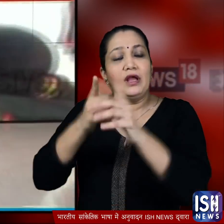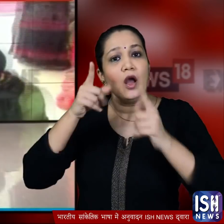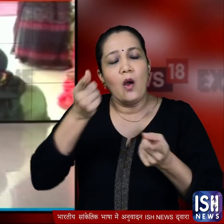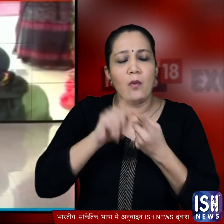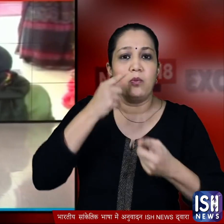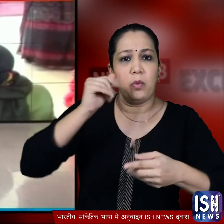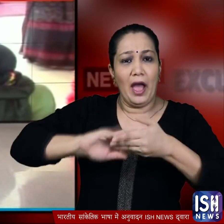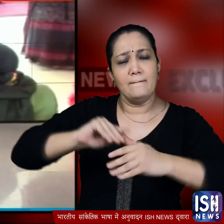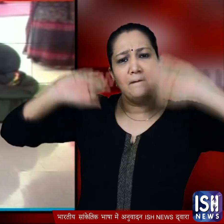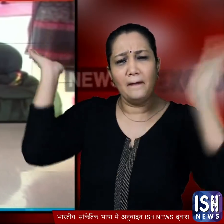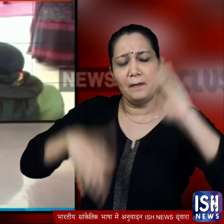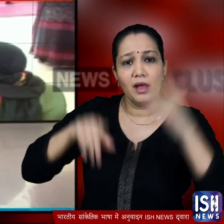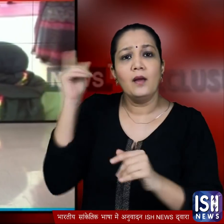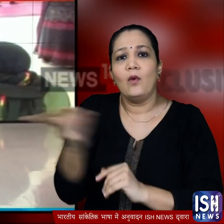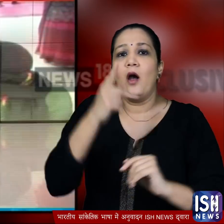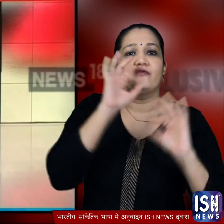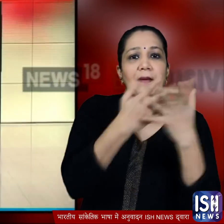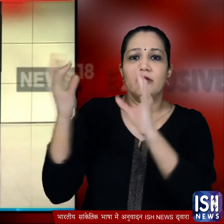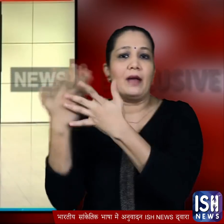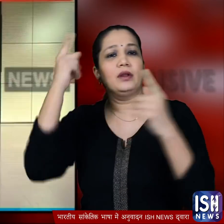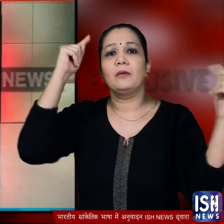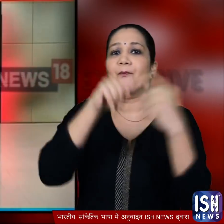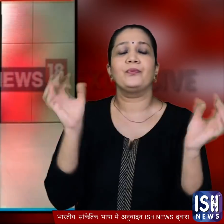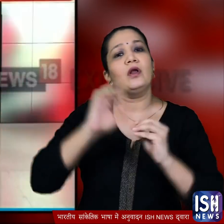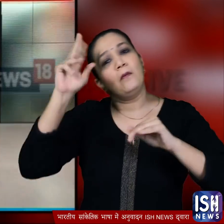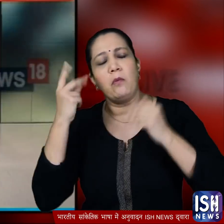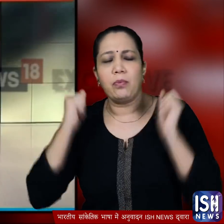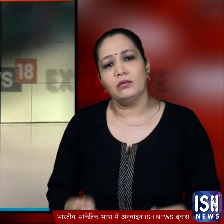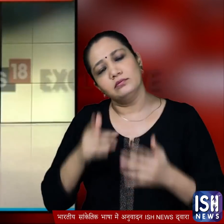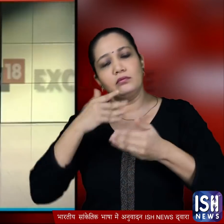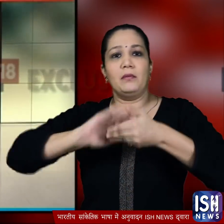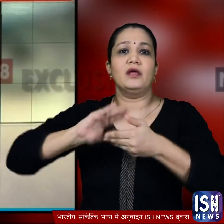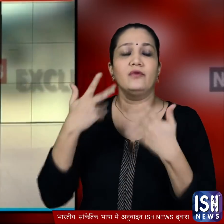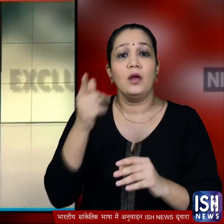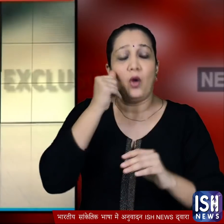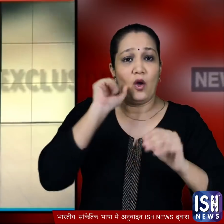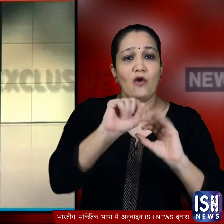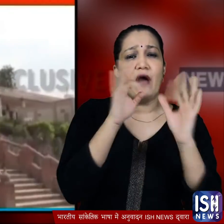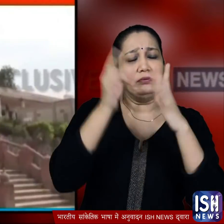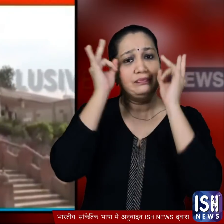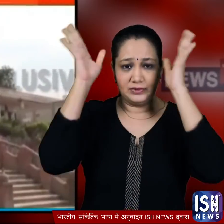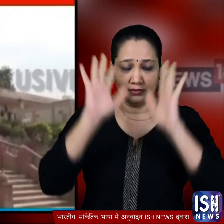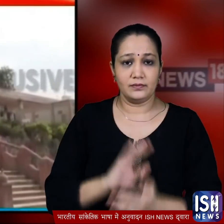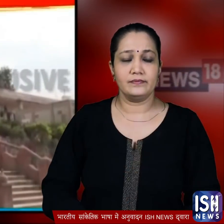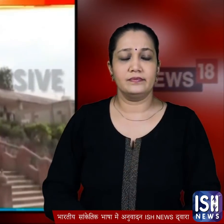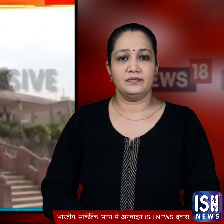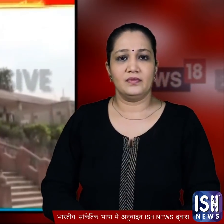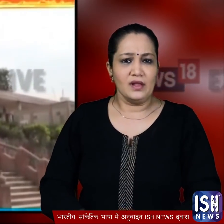कर दी गए दोनों ने अपने घरवालों की मर्जी के खिलाफ शादी की थी जिसे लड़के के घरवाले नारास थे ऐसे में जब उन्हें